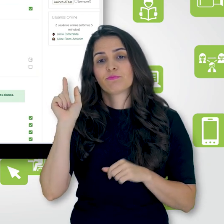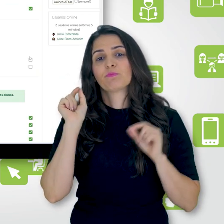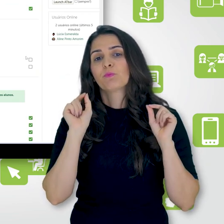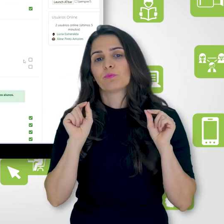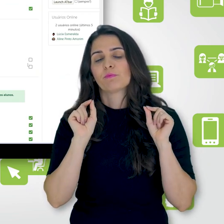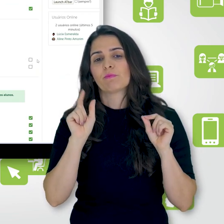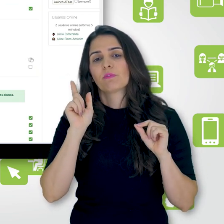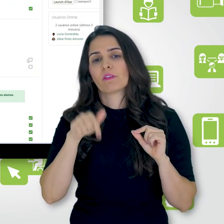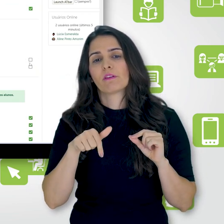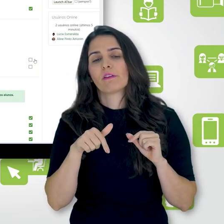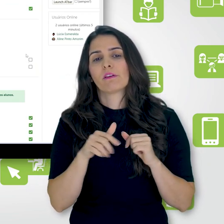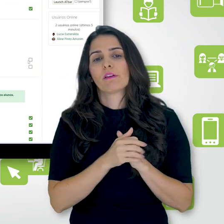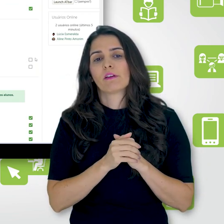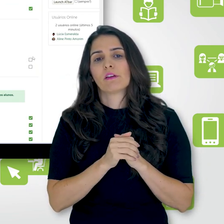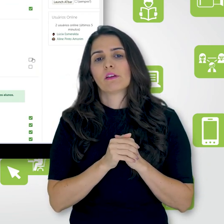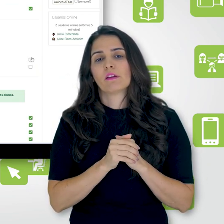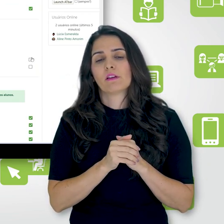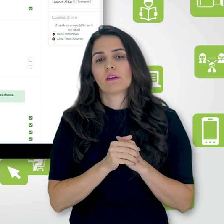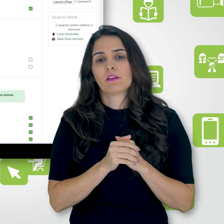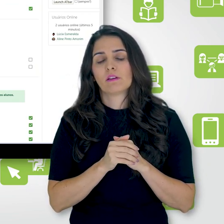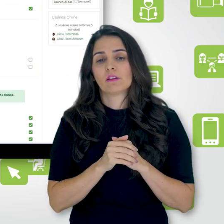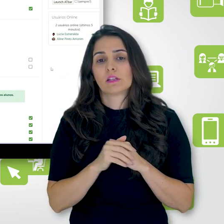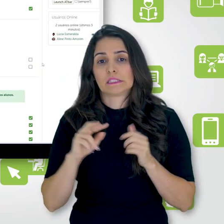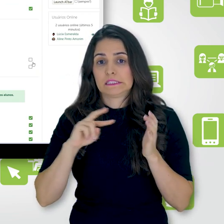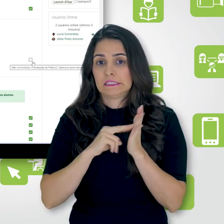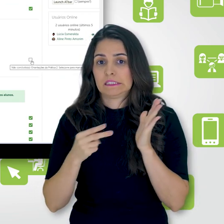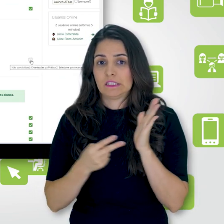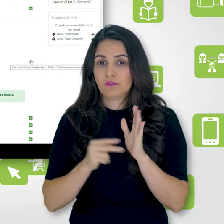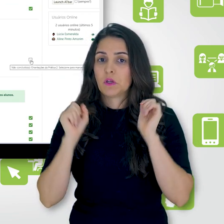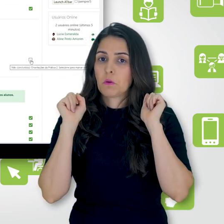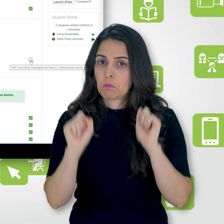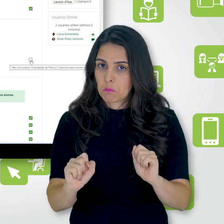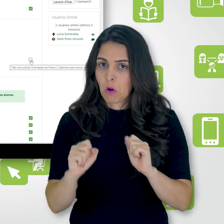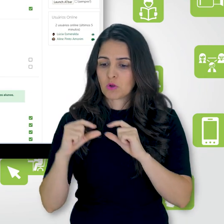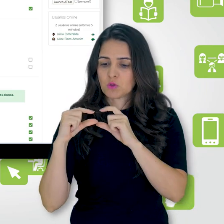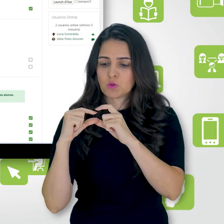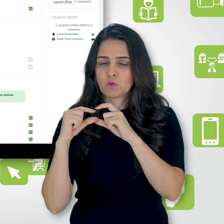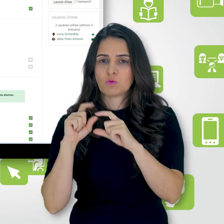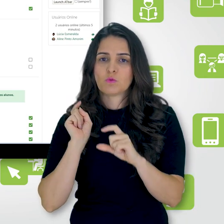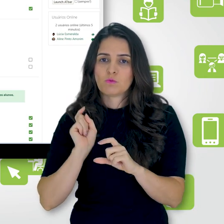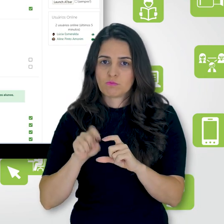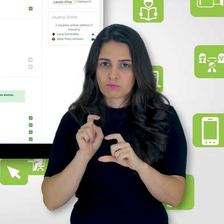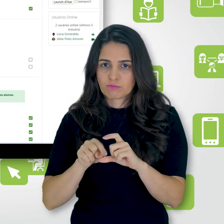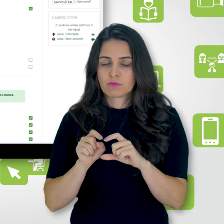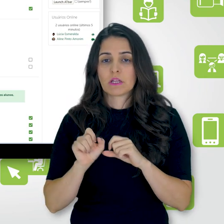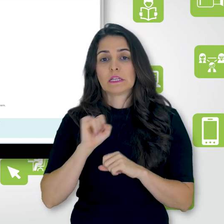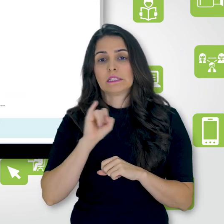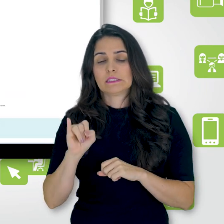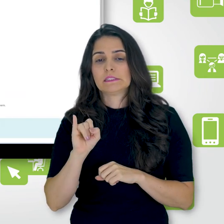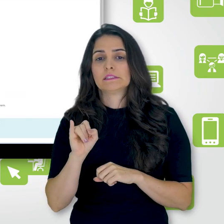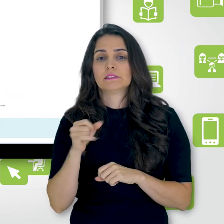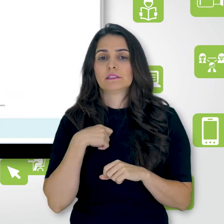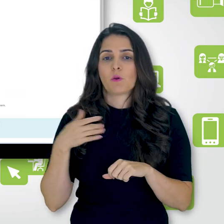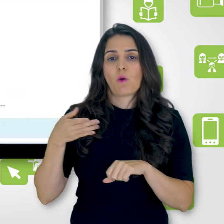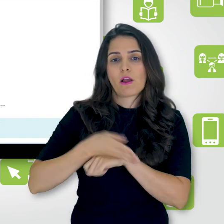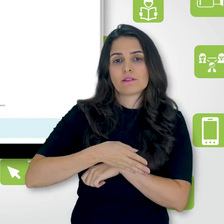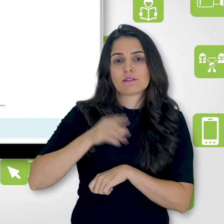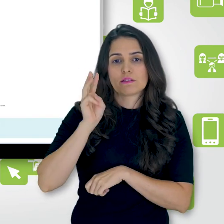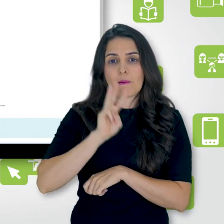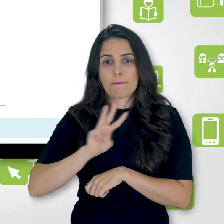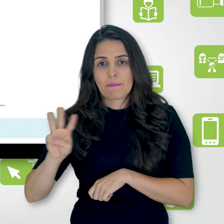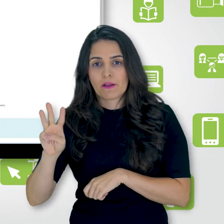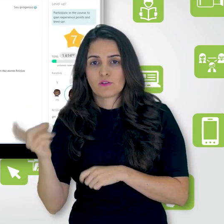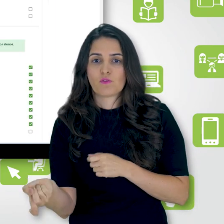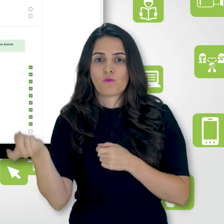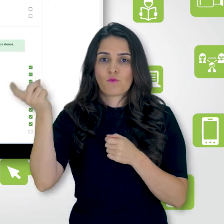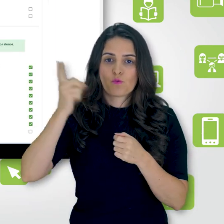aqui, está com a borda sólida. Significa que eu posso marcar. Se eu acessar a página